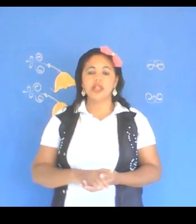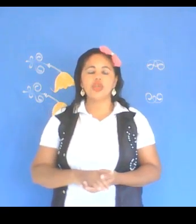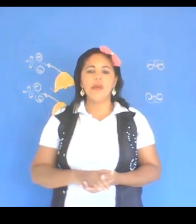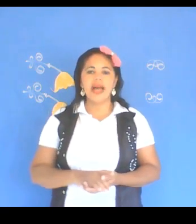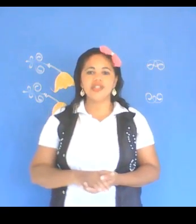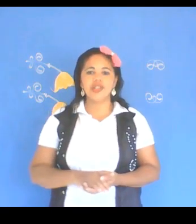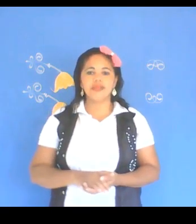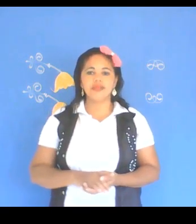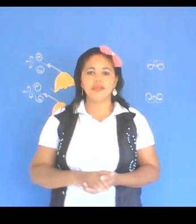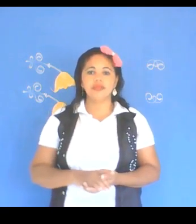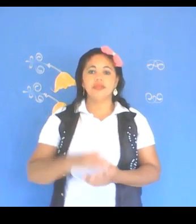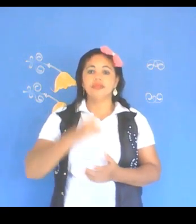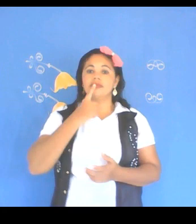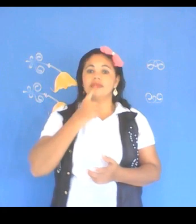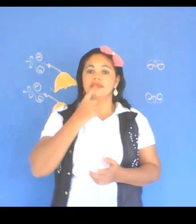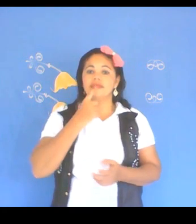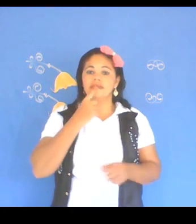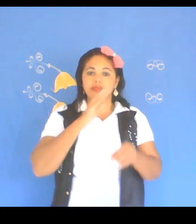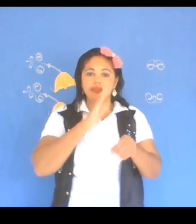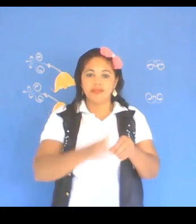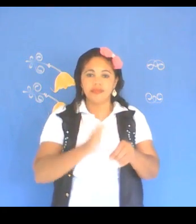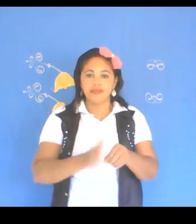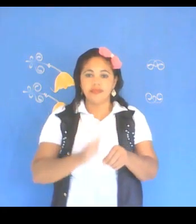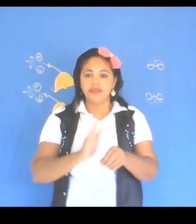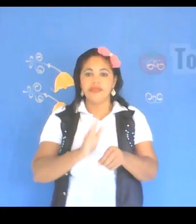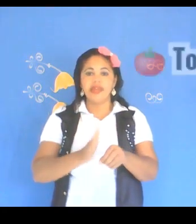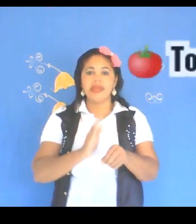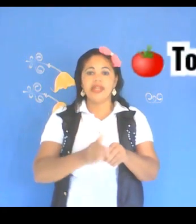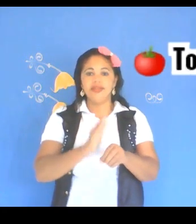tomate, vermelho,